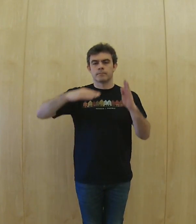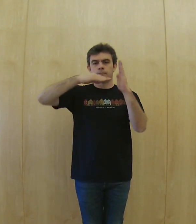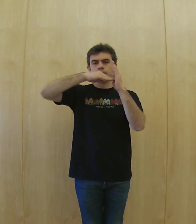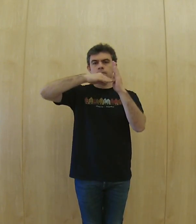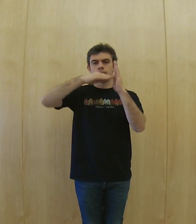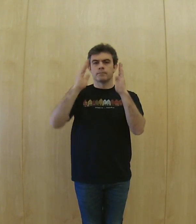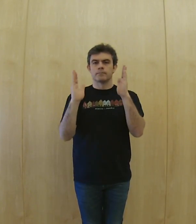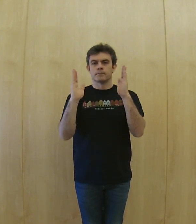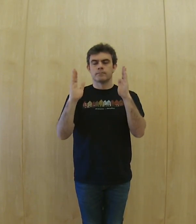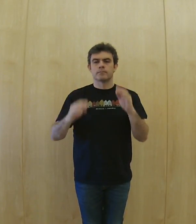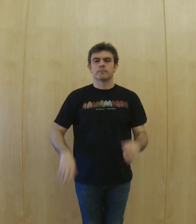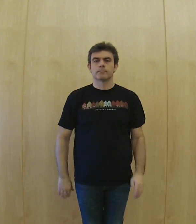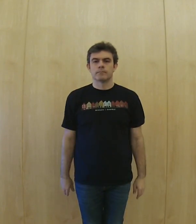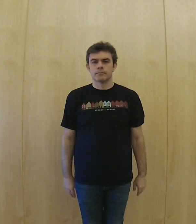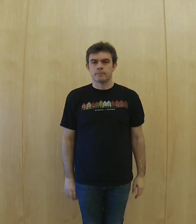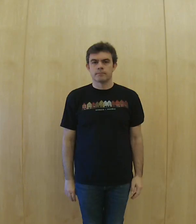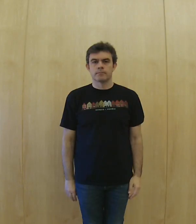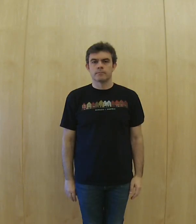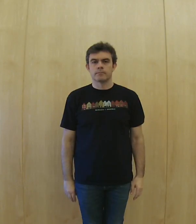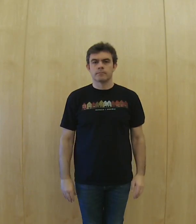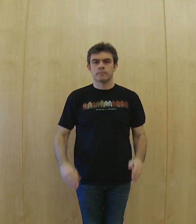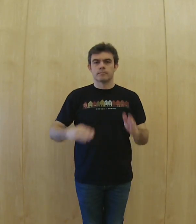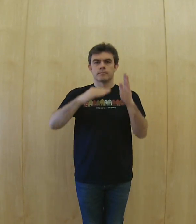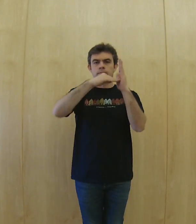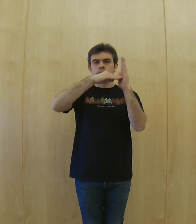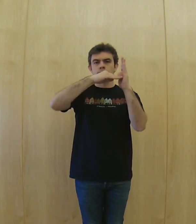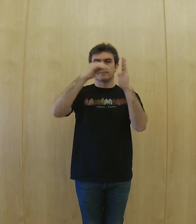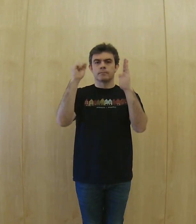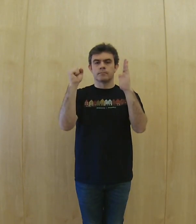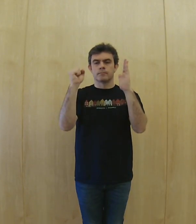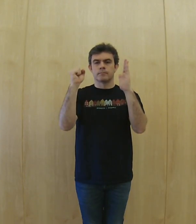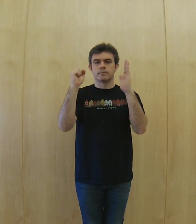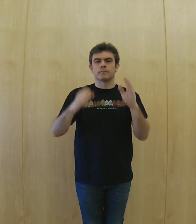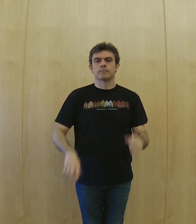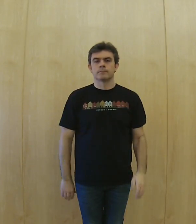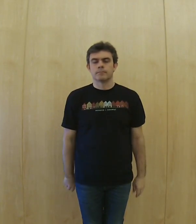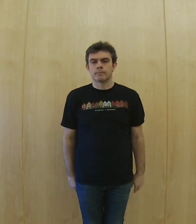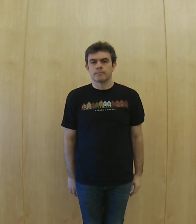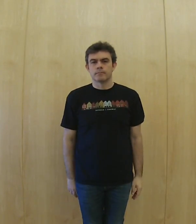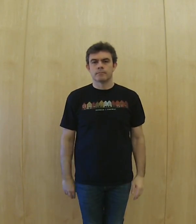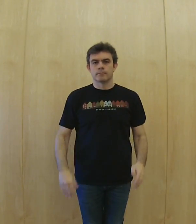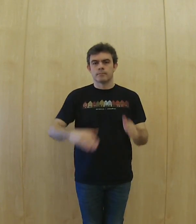sílaba, media palabra,